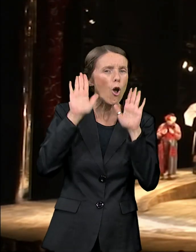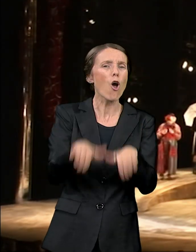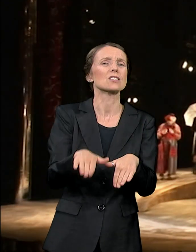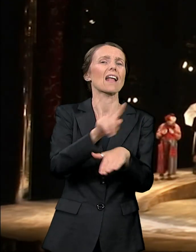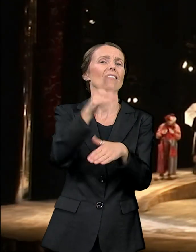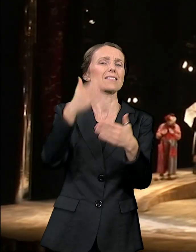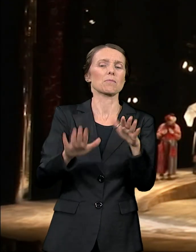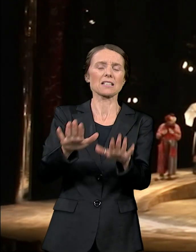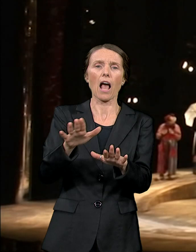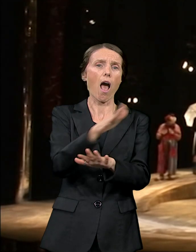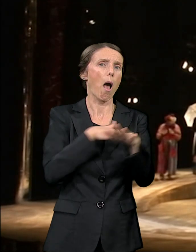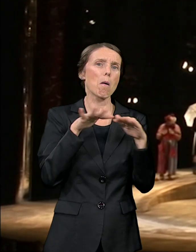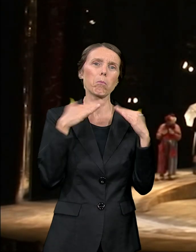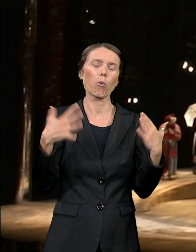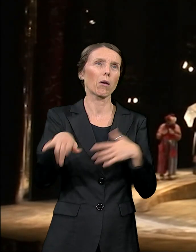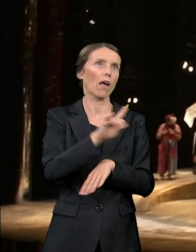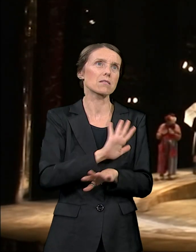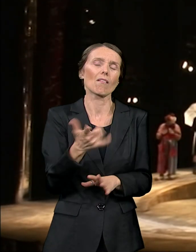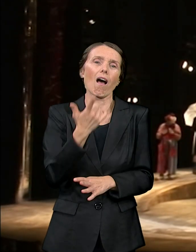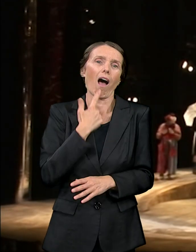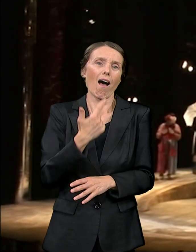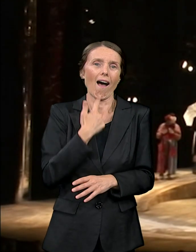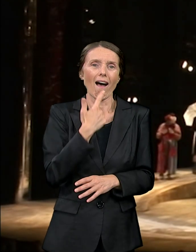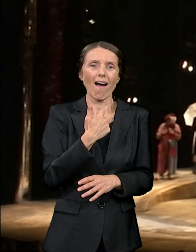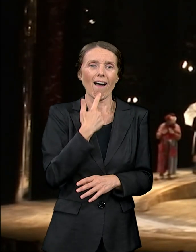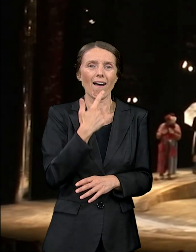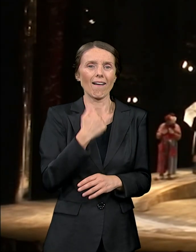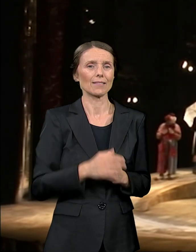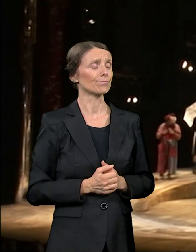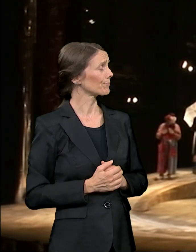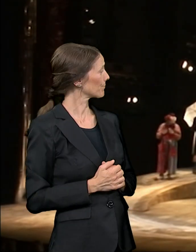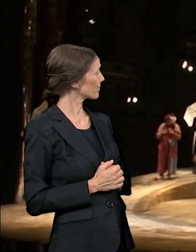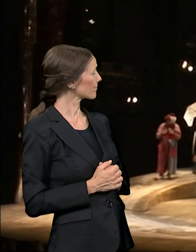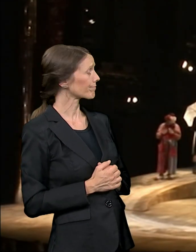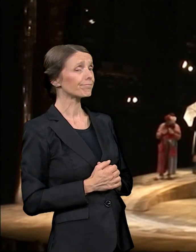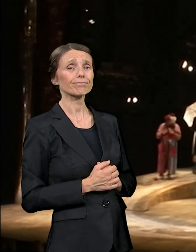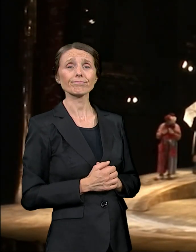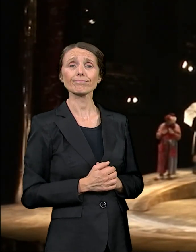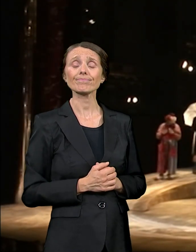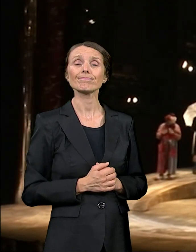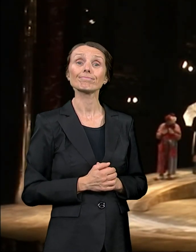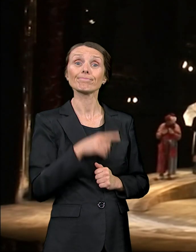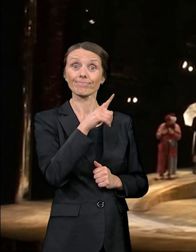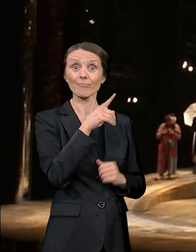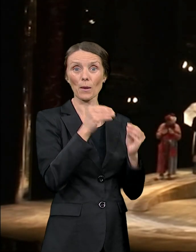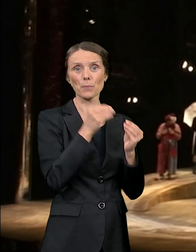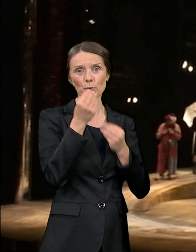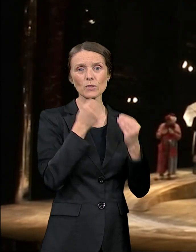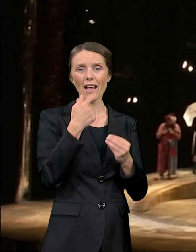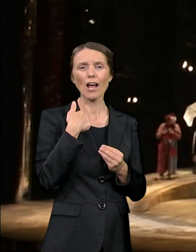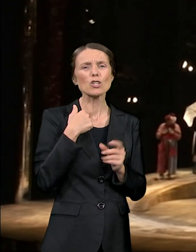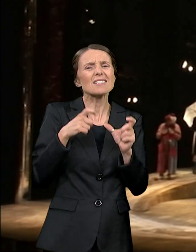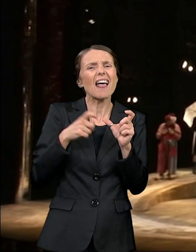violacije na kraju predstave. To sam radila sa Slovenkom Saletovićem. Inače, ja sam sa njim oko 30